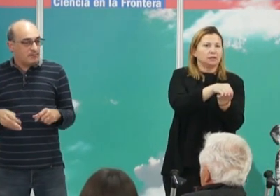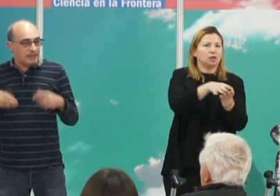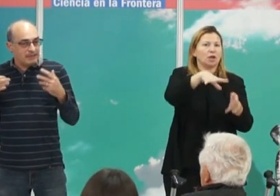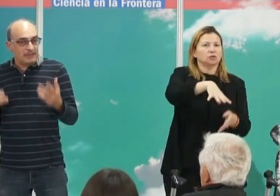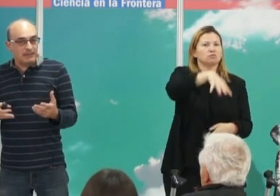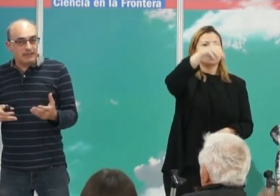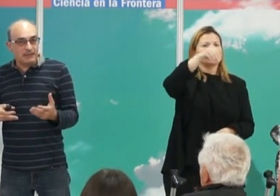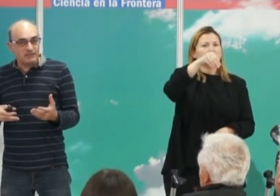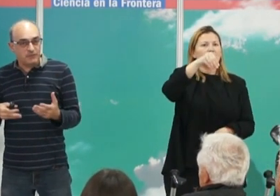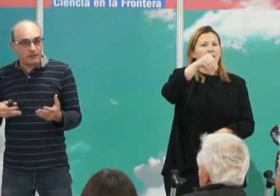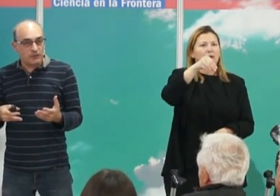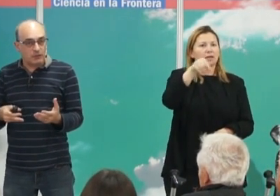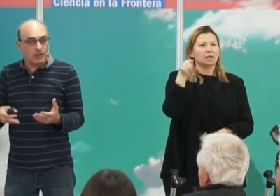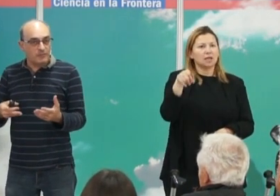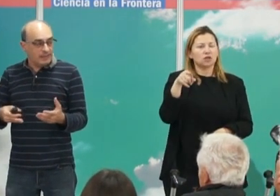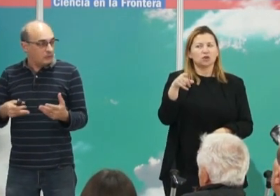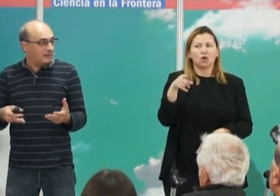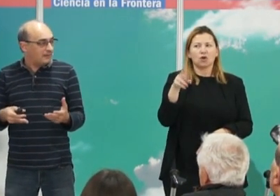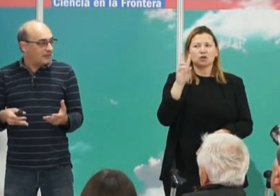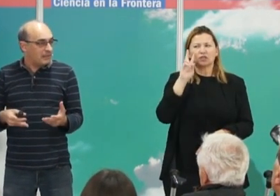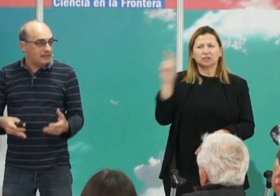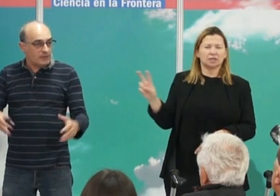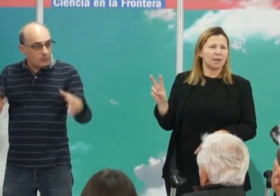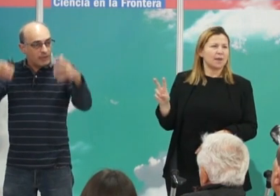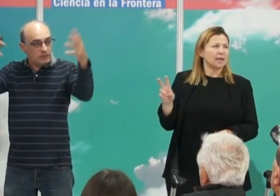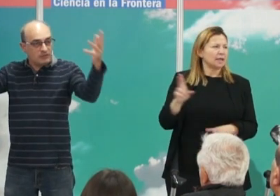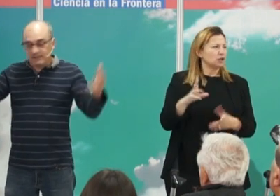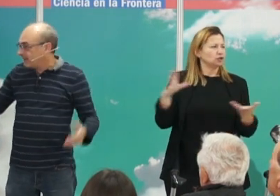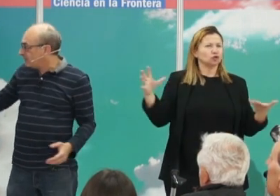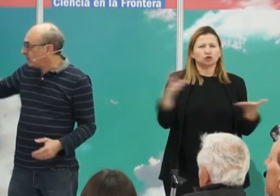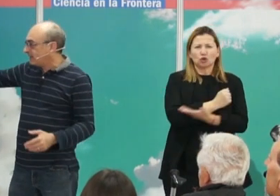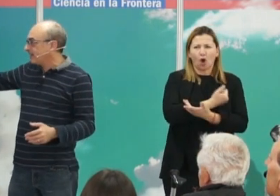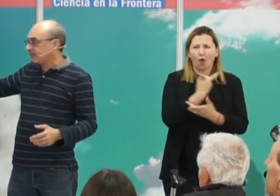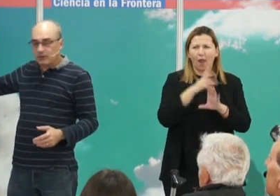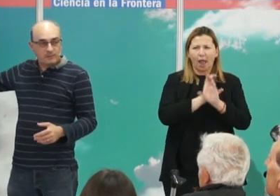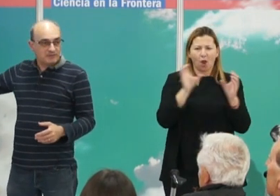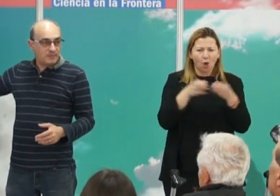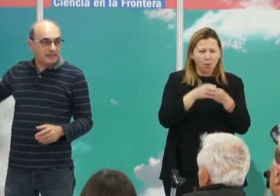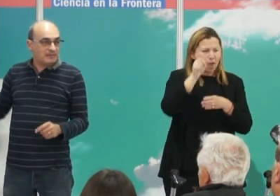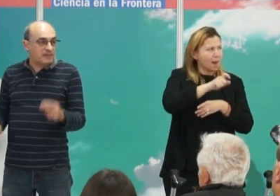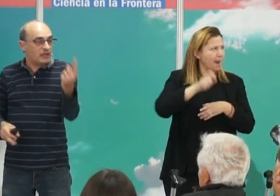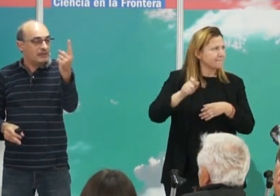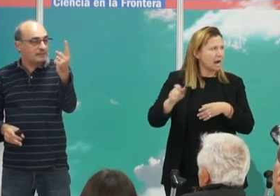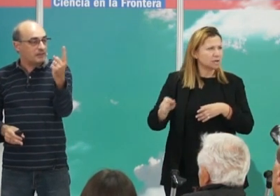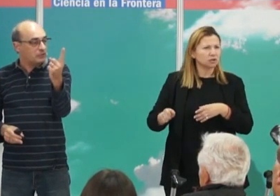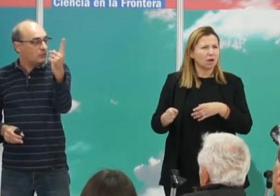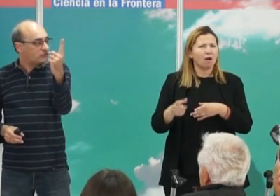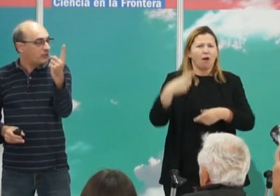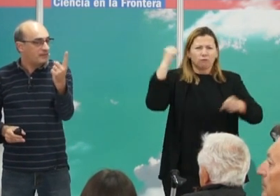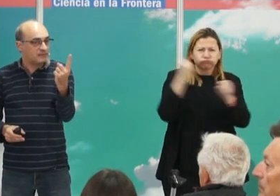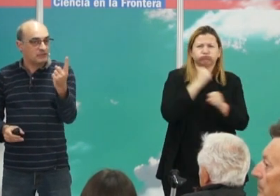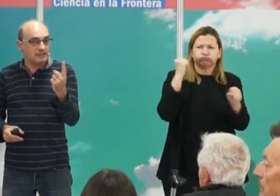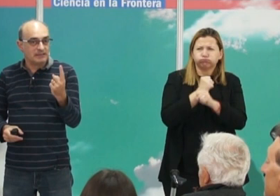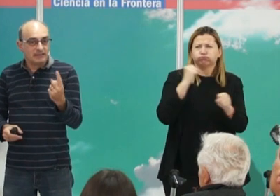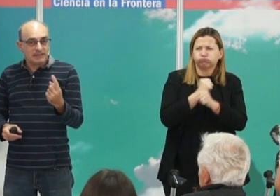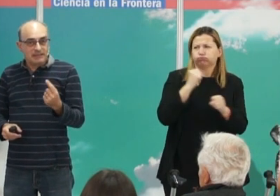implican el esfuerzo de toda la comunidad durante semanas, acumulando estas montañas enormes de piedras para el enterramiento de una